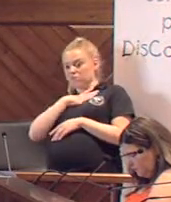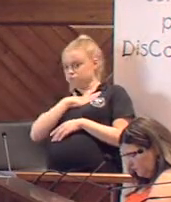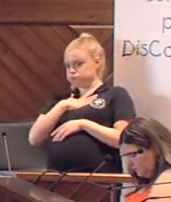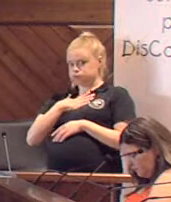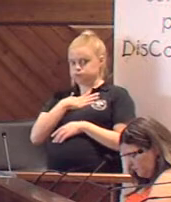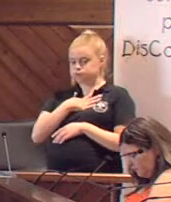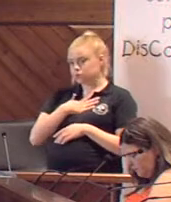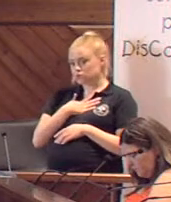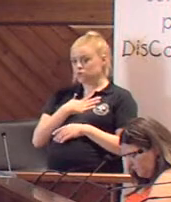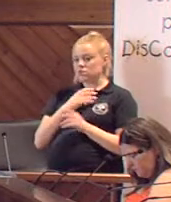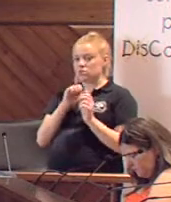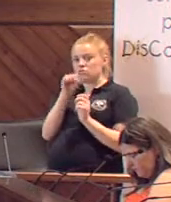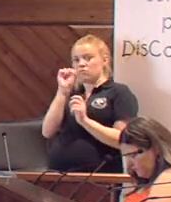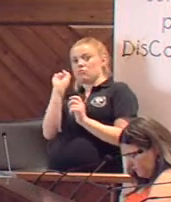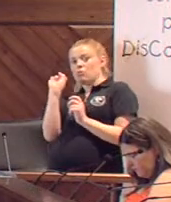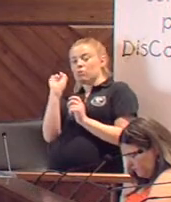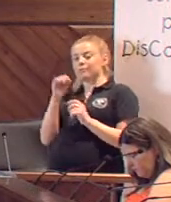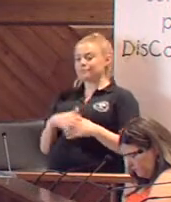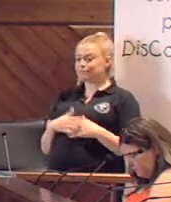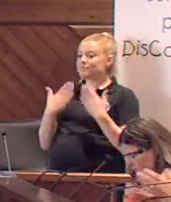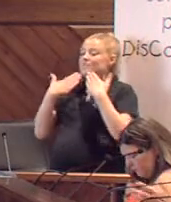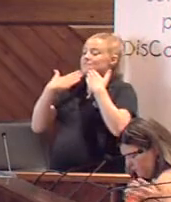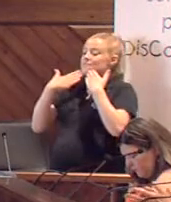incómoda, con el cuello estirado. Muchas gracias.